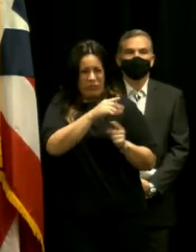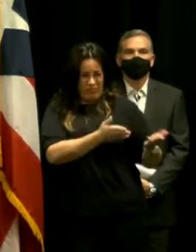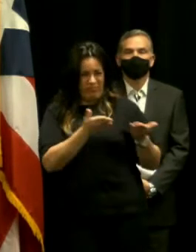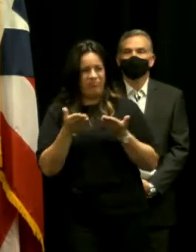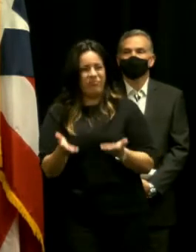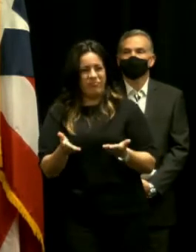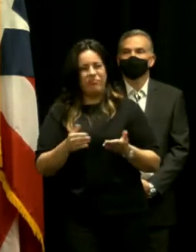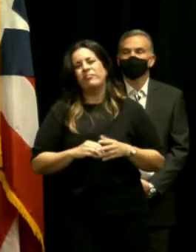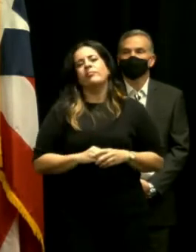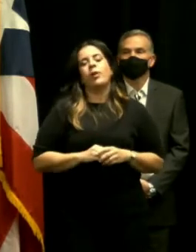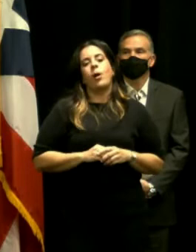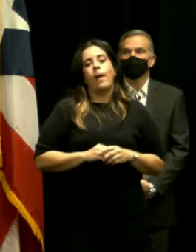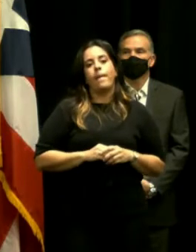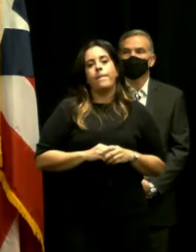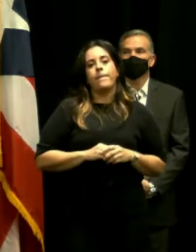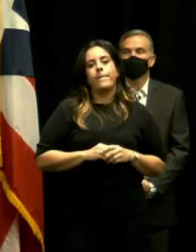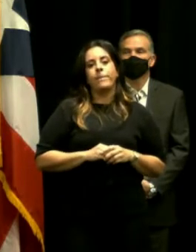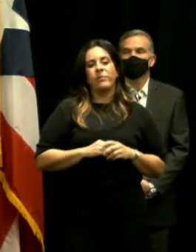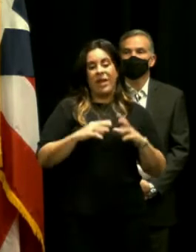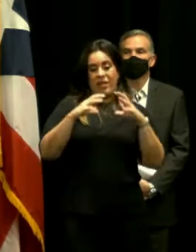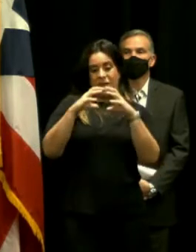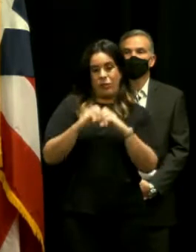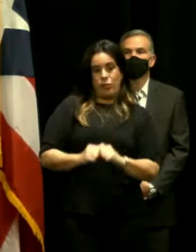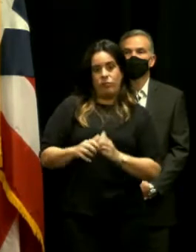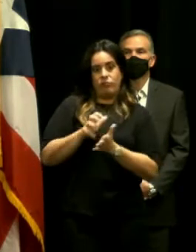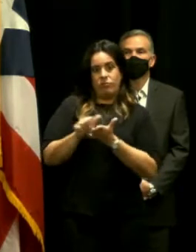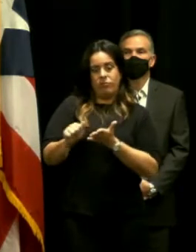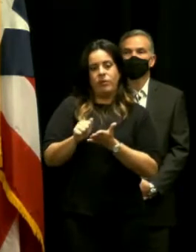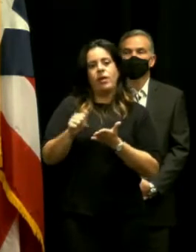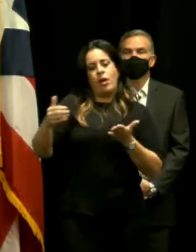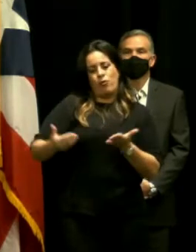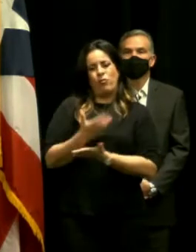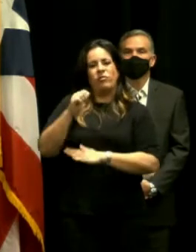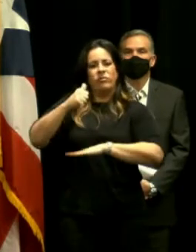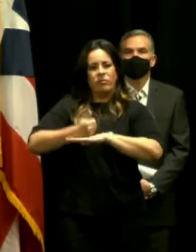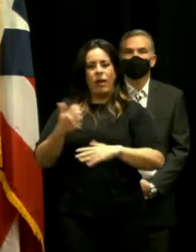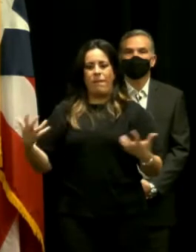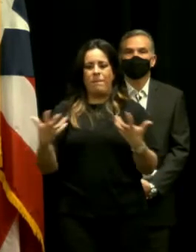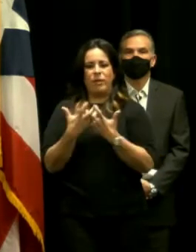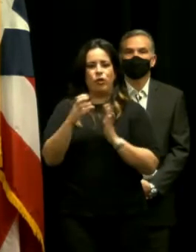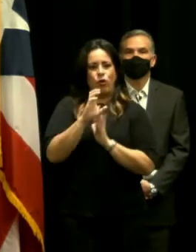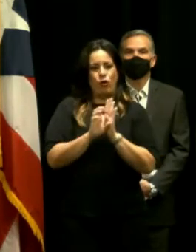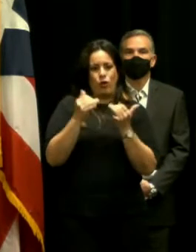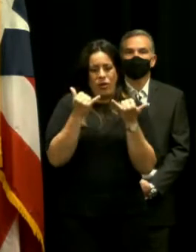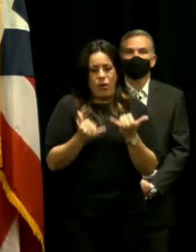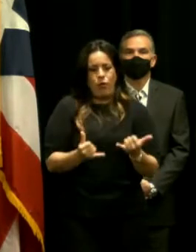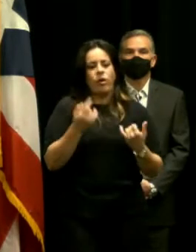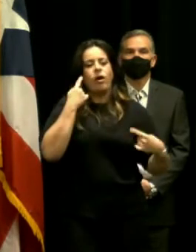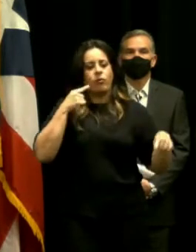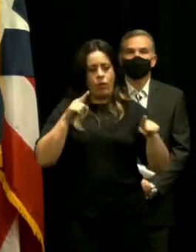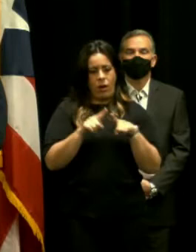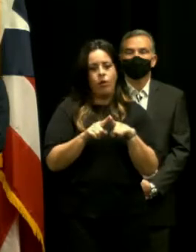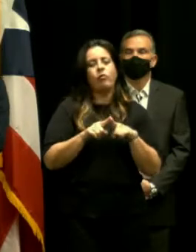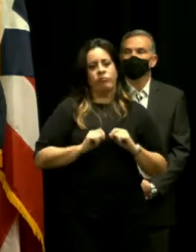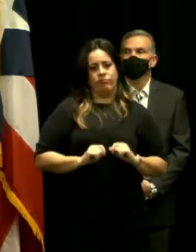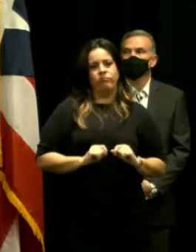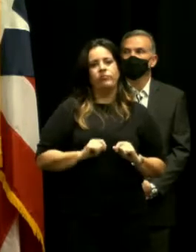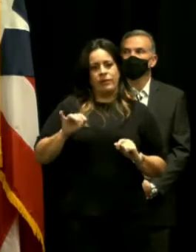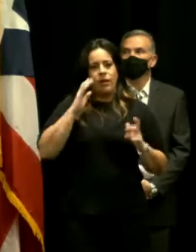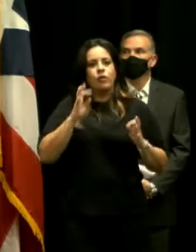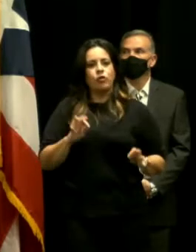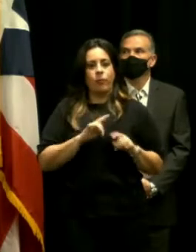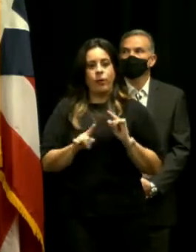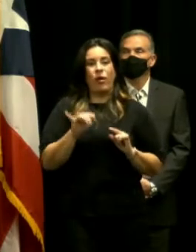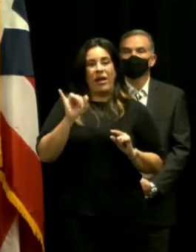el básicamente demolerla y tener una nueva facilidad que cumpla con el código actual y esa fue la decisión pero no ese